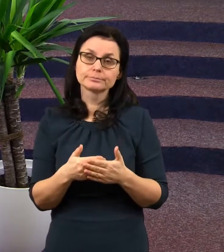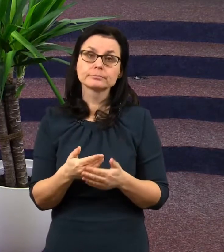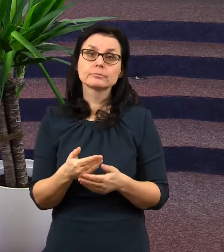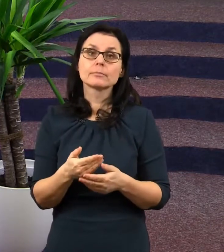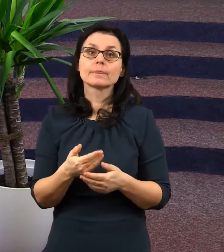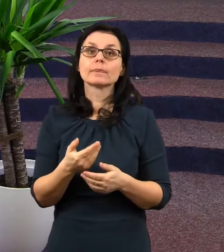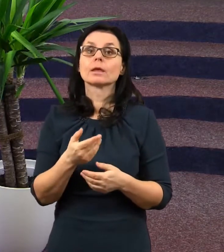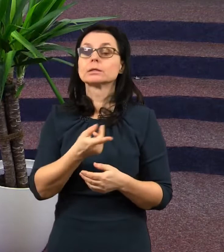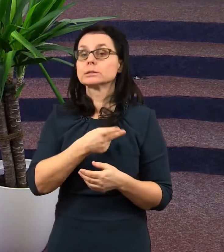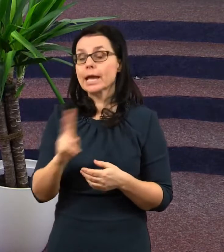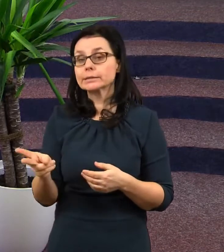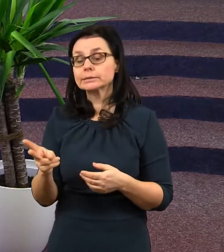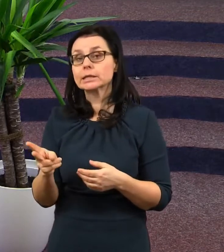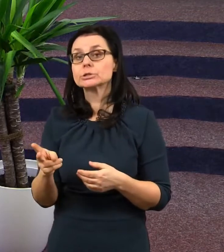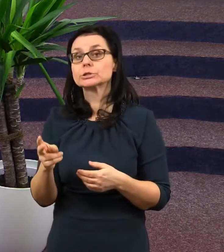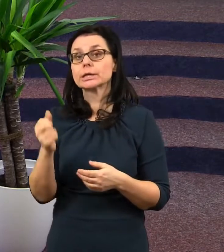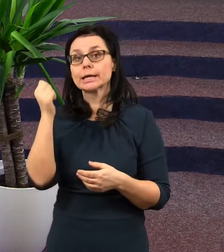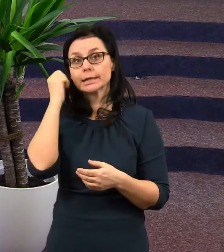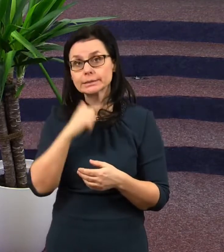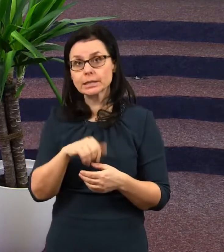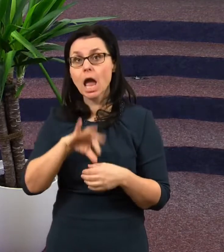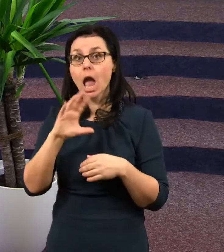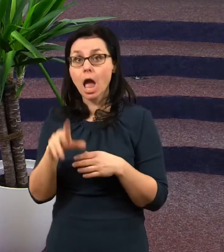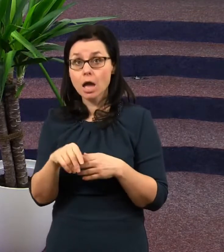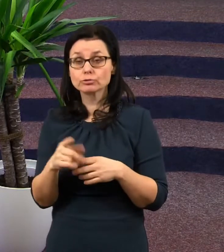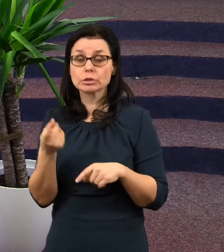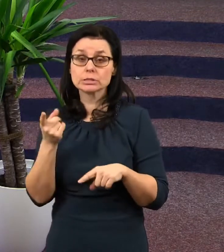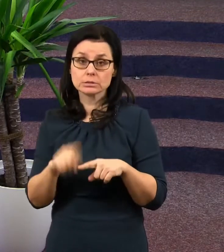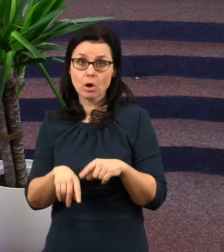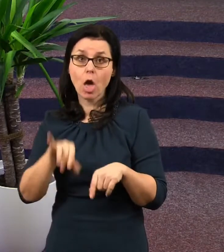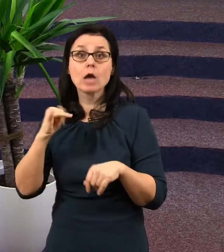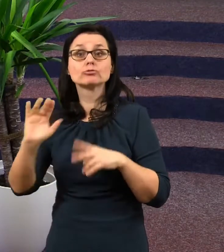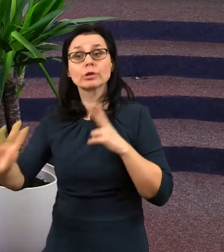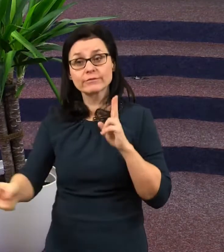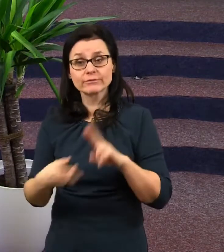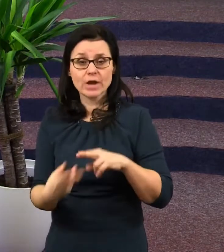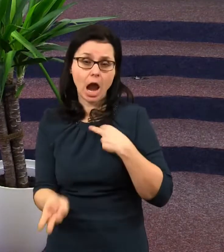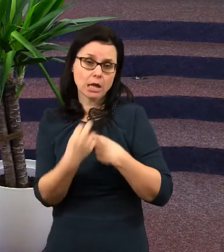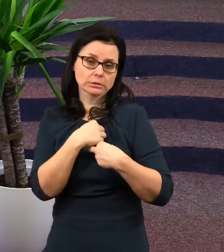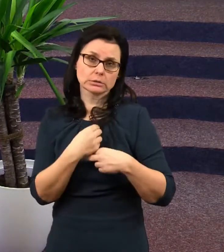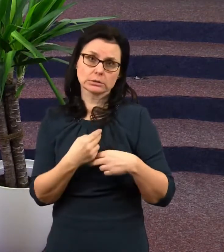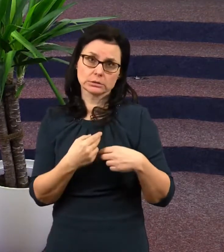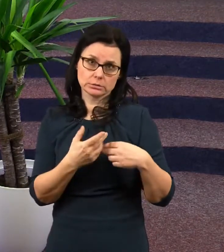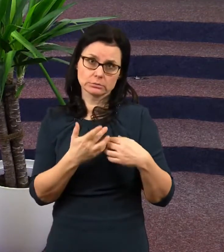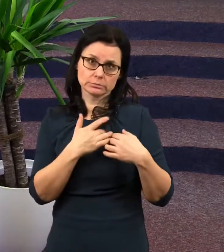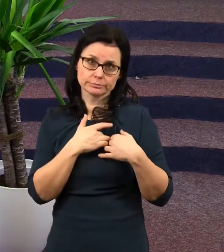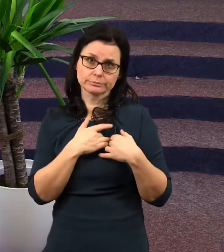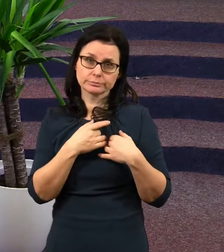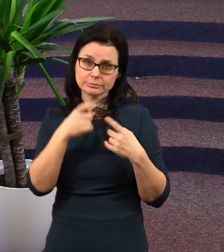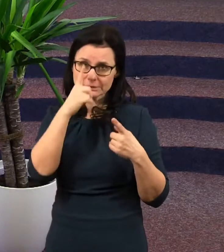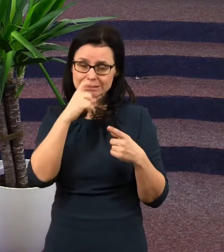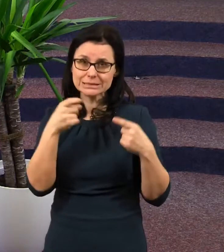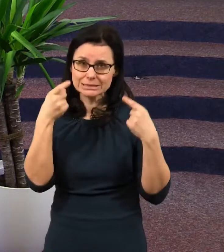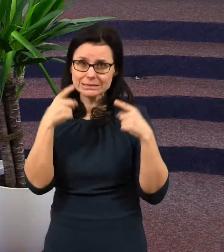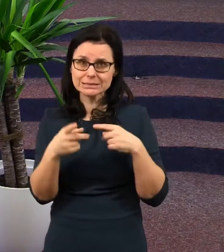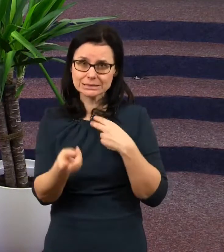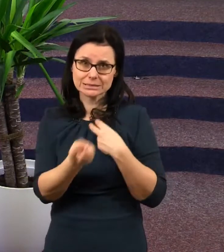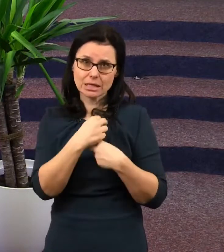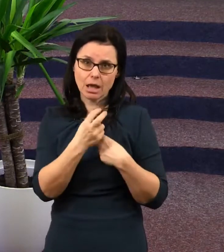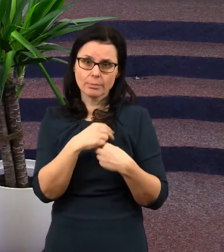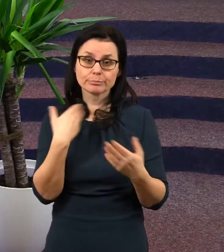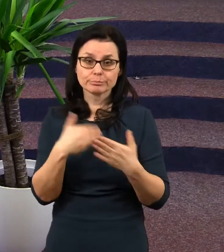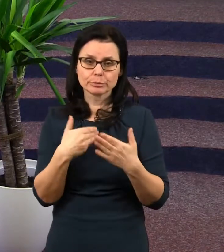zlý znovu do jejich srdcí vrátili. A to by nemělo být v naší zkušenosti.